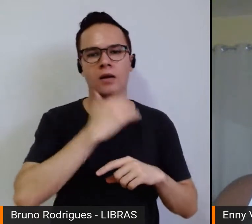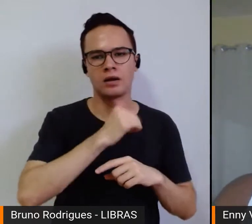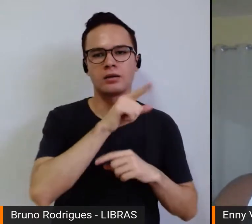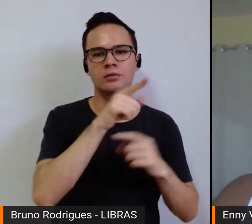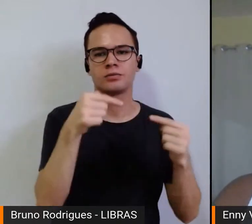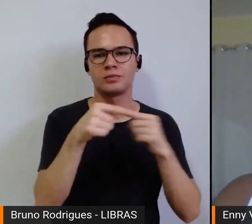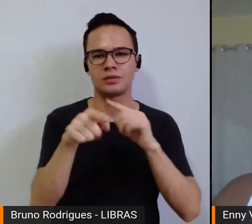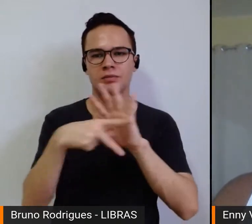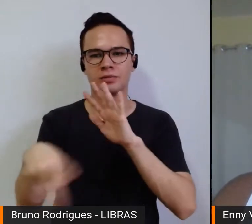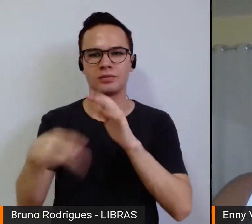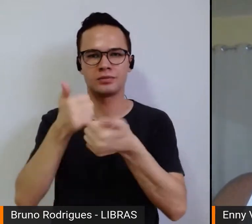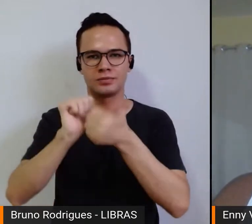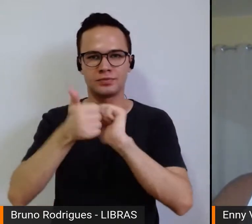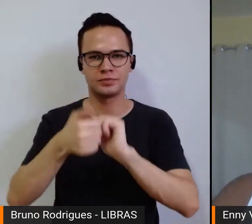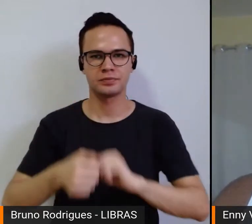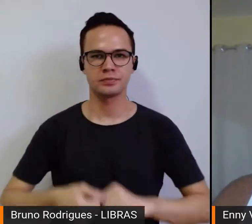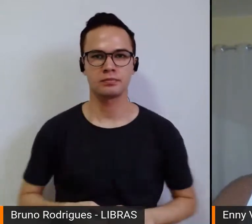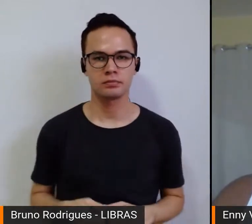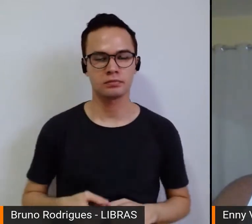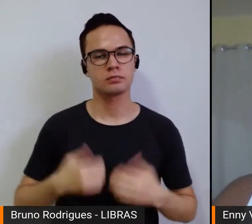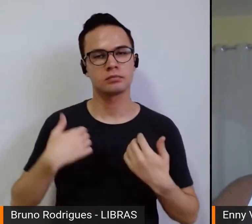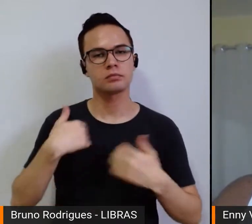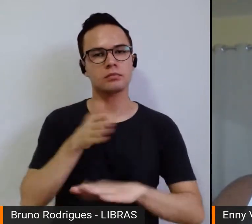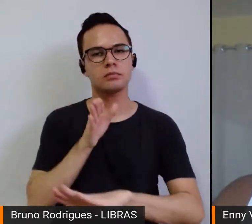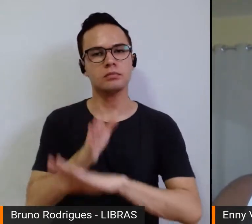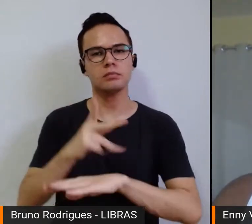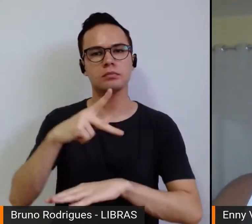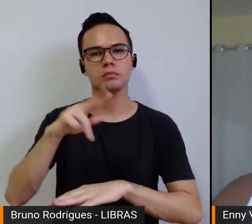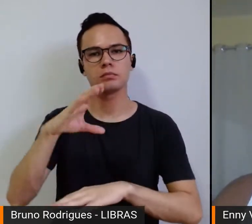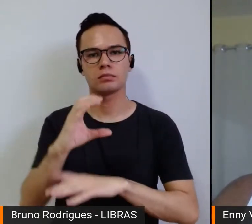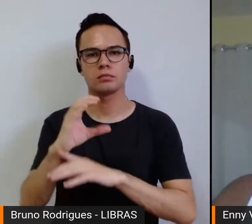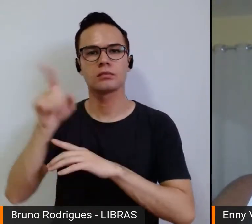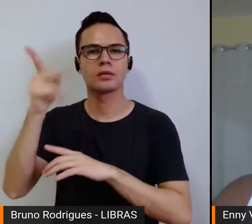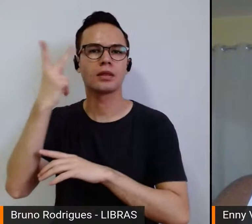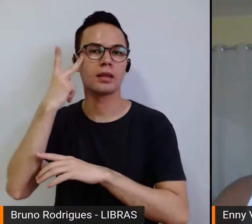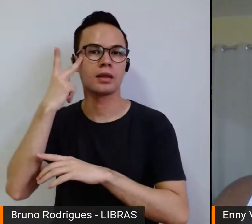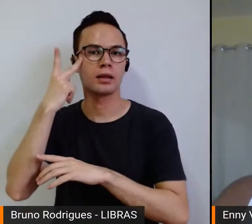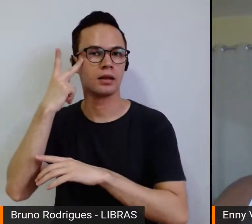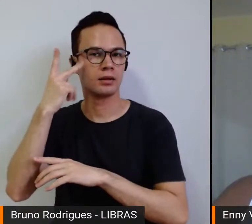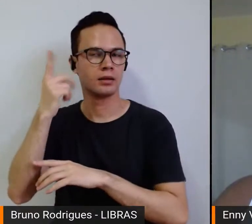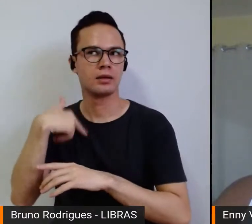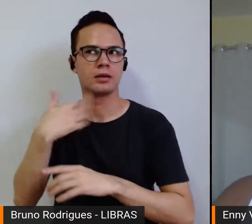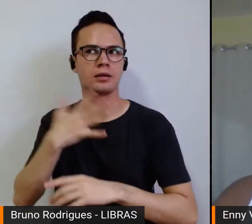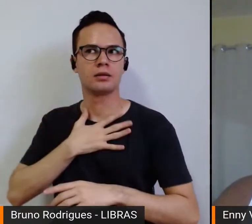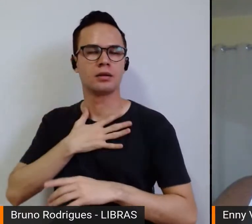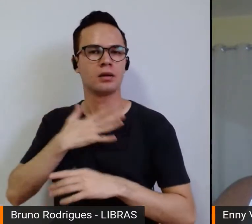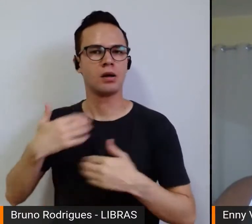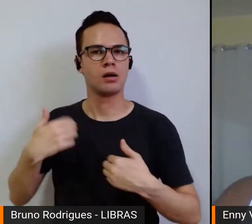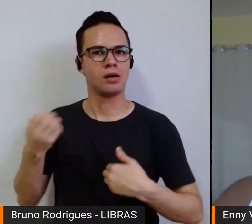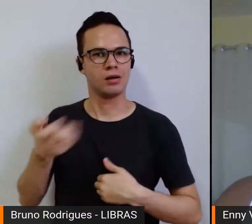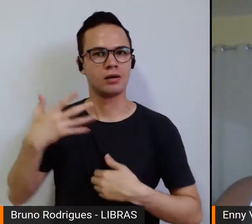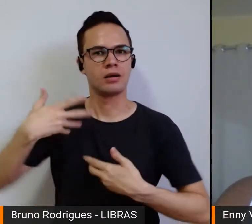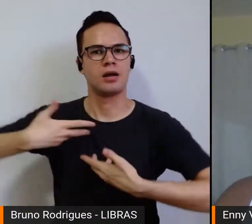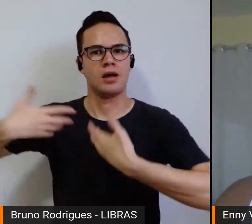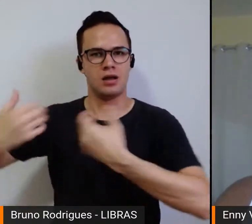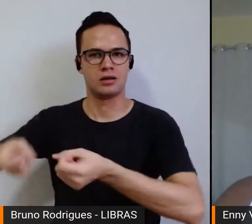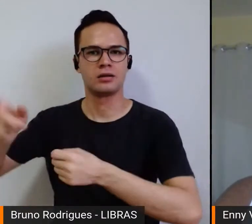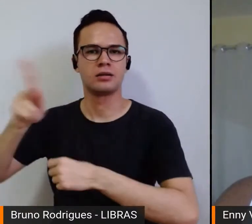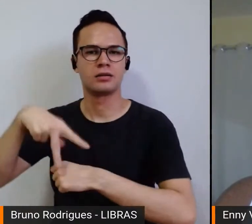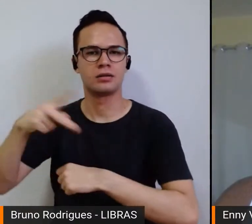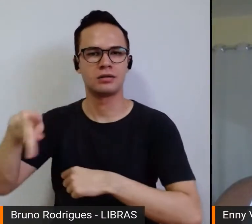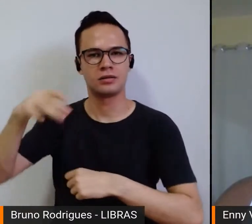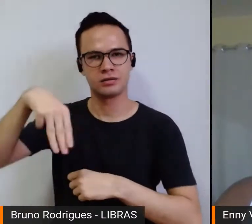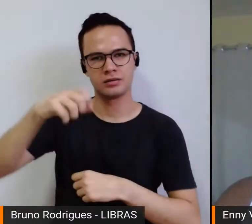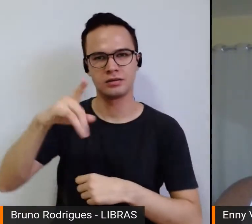esporte, né? E aí, eu fui parar na PUC de São Paulo e tive a grata surpresa de ser aceita pela professora Maria